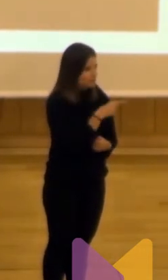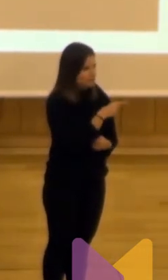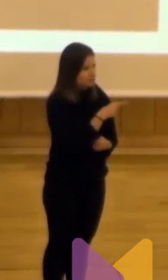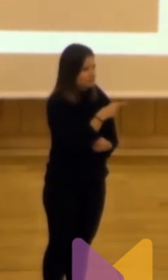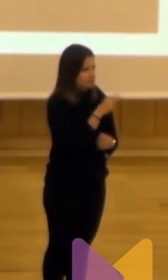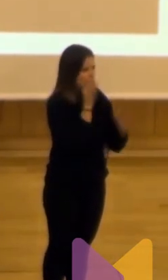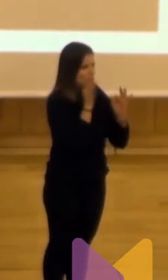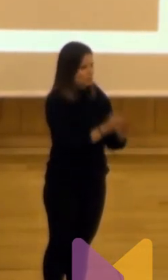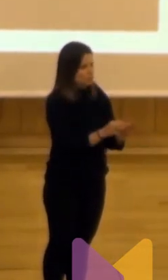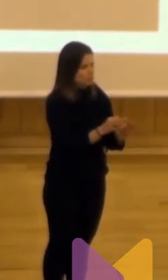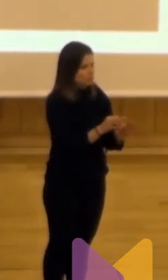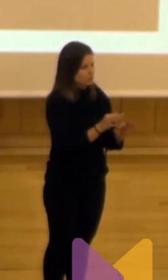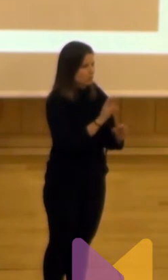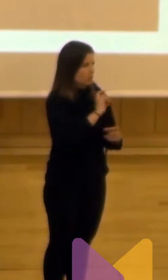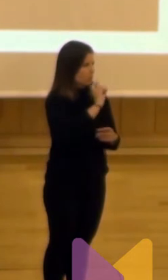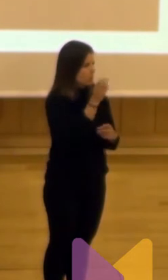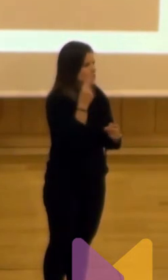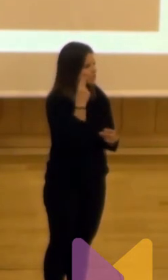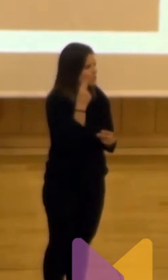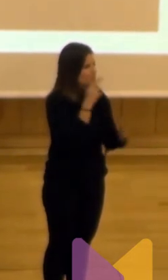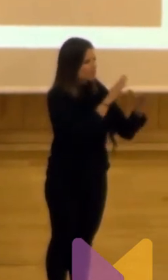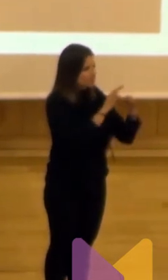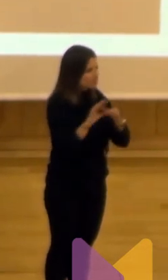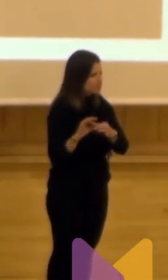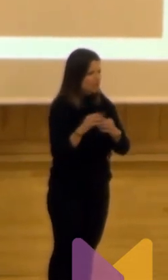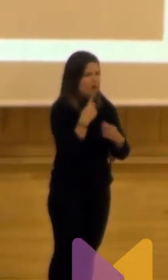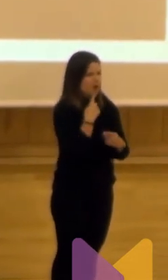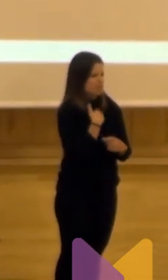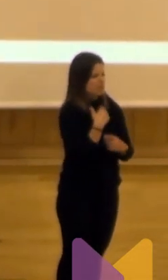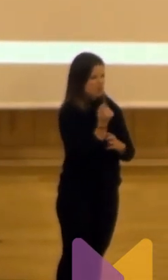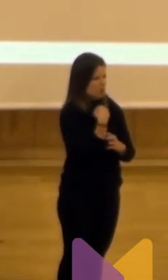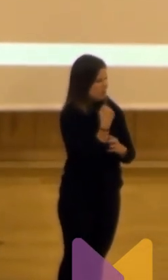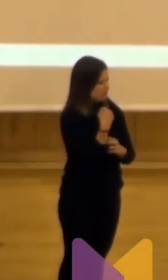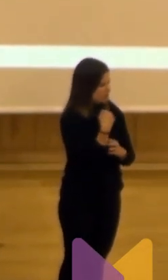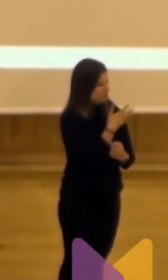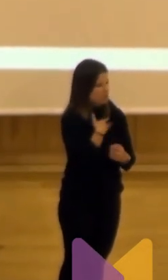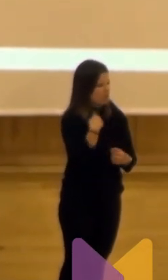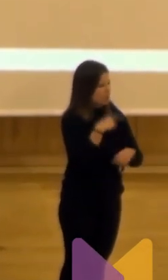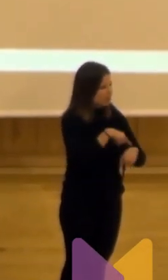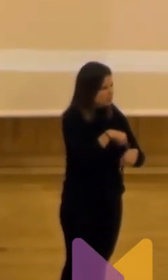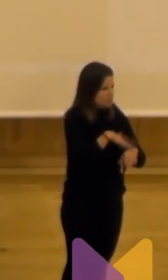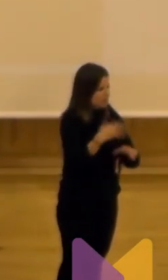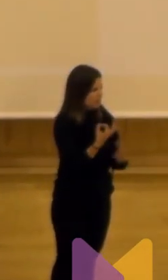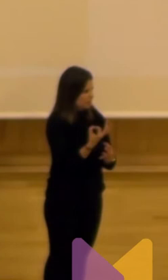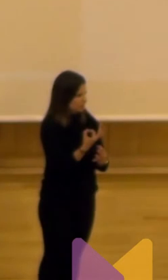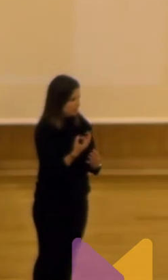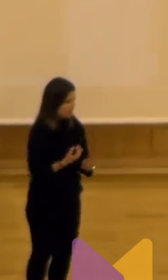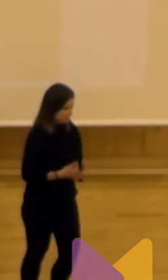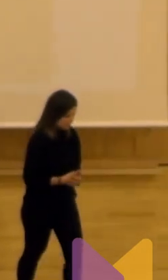esto que, bueno, esto justo también lo que, otro de los miedos tenía que ver con que no me van a hacer caso, digamos, no quiero perder el tiempo porque para qué.